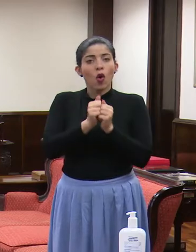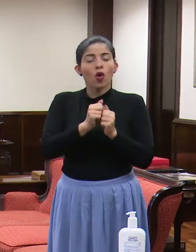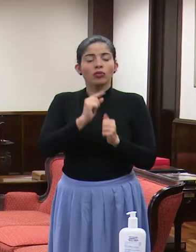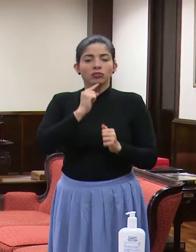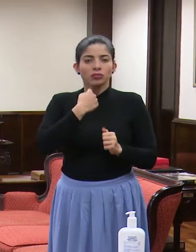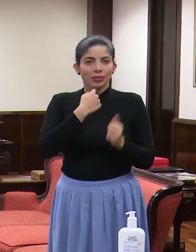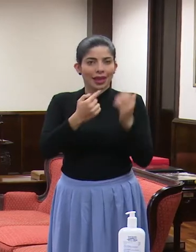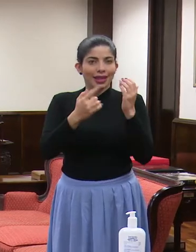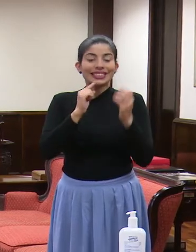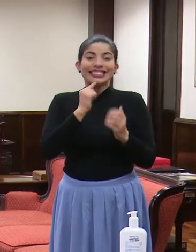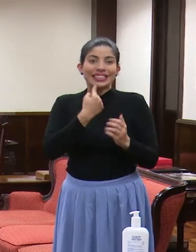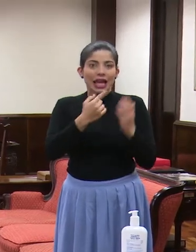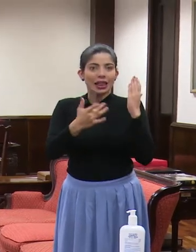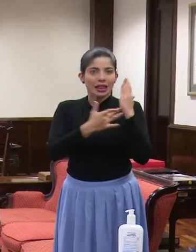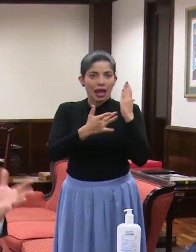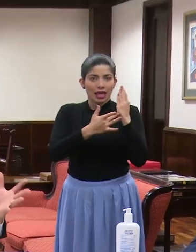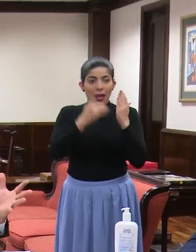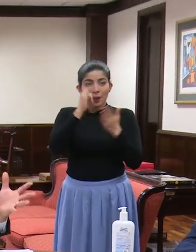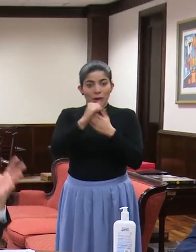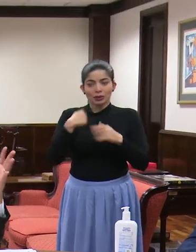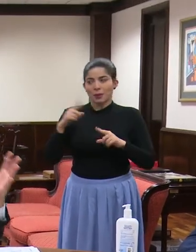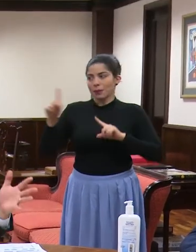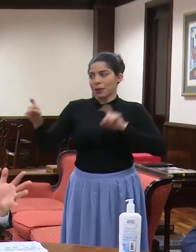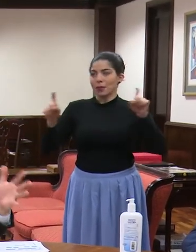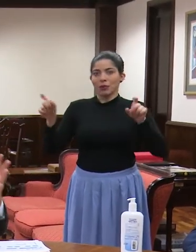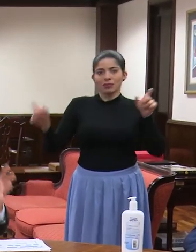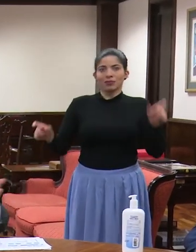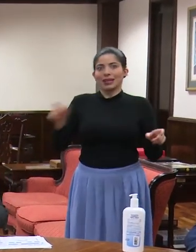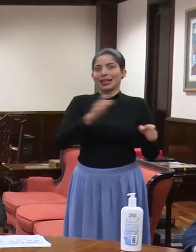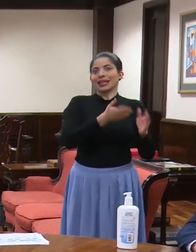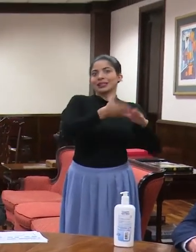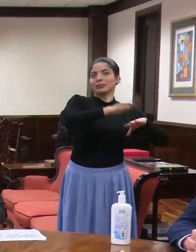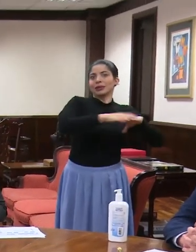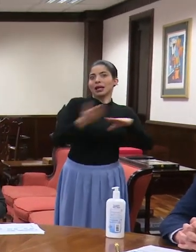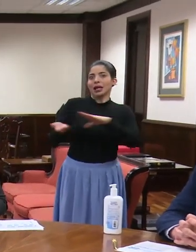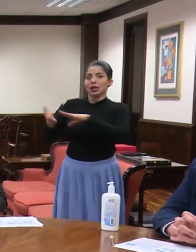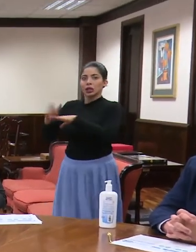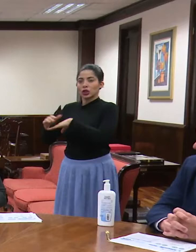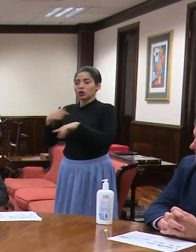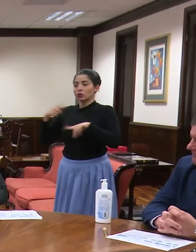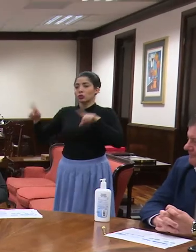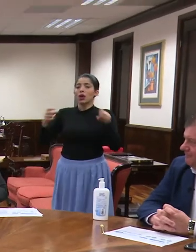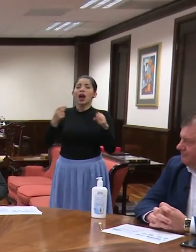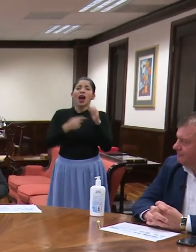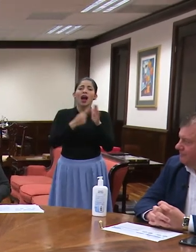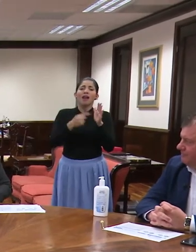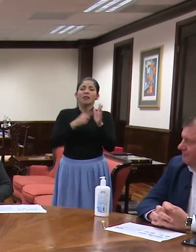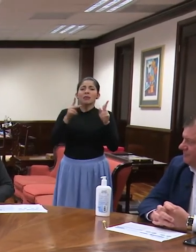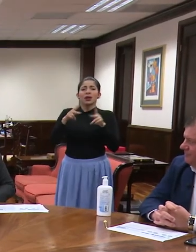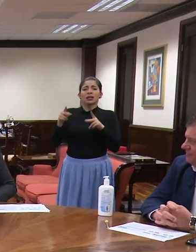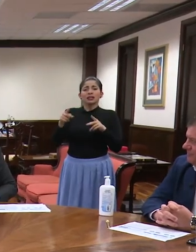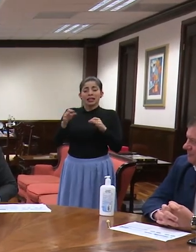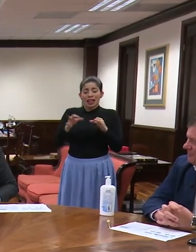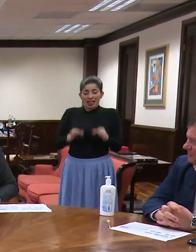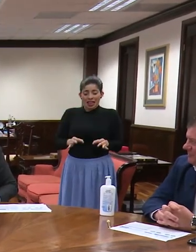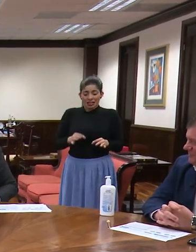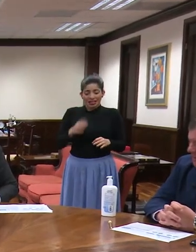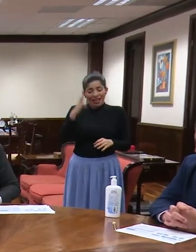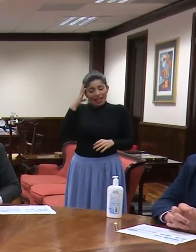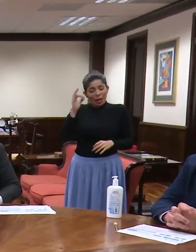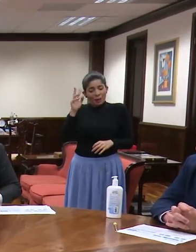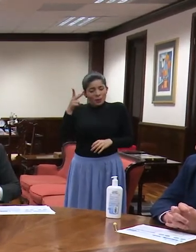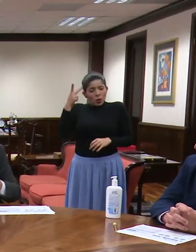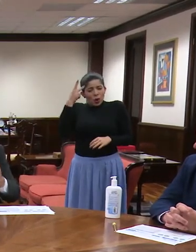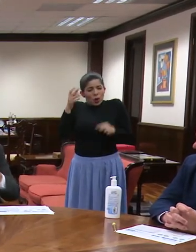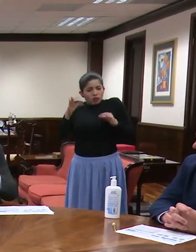técnica, y por eso las preguntas las canalizamos a los expertos, a quienes saben, muchas veces se considera que decisiones son solo políticas,